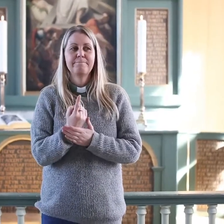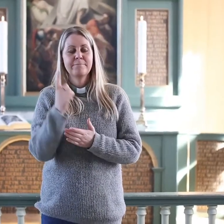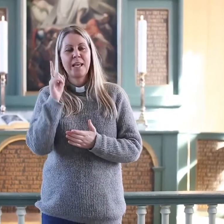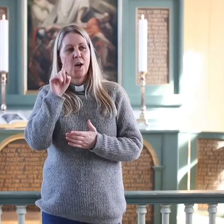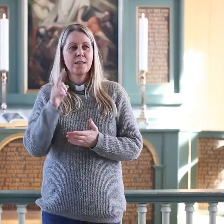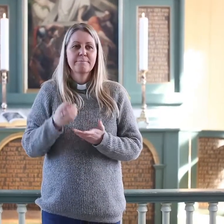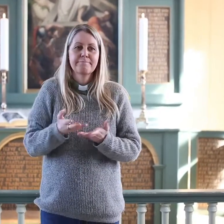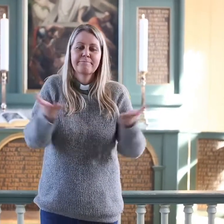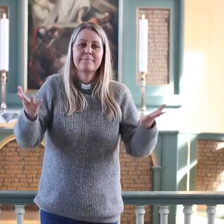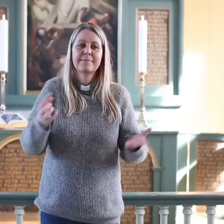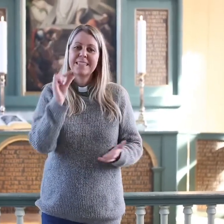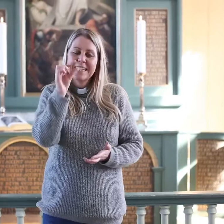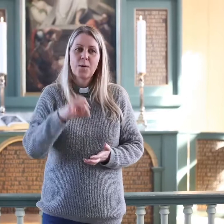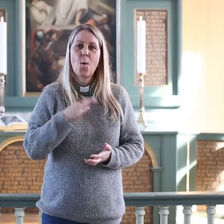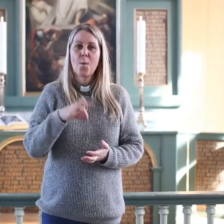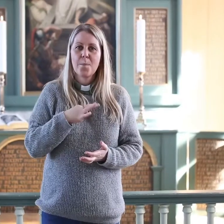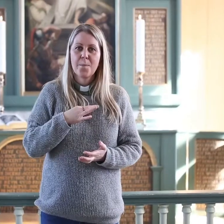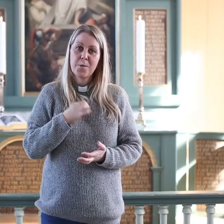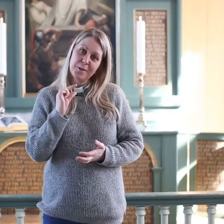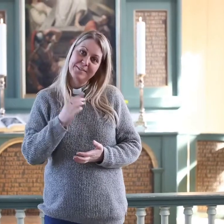håp og glede til alle de ulike hjemmene?